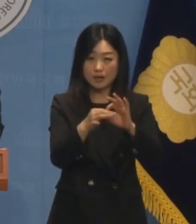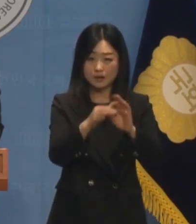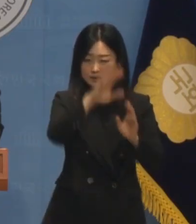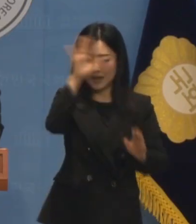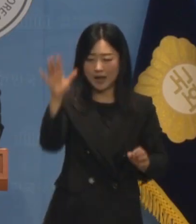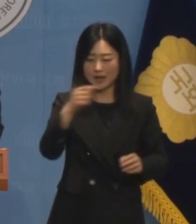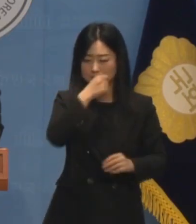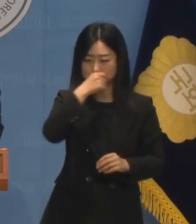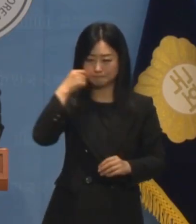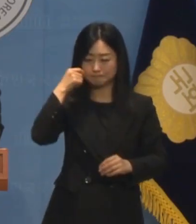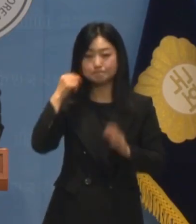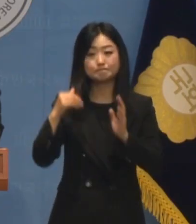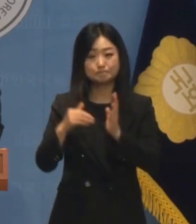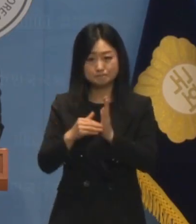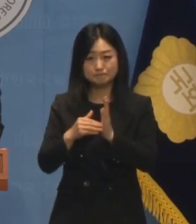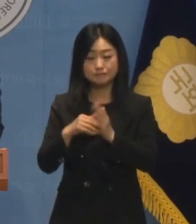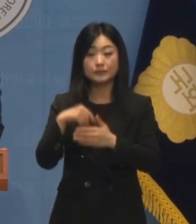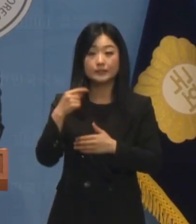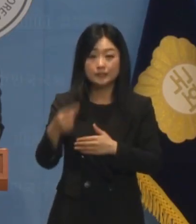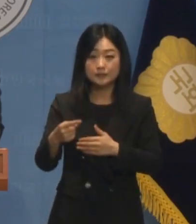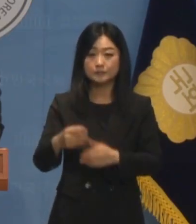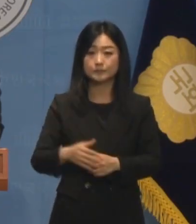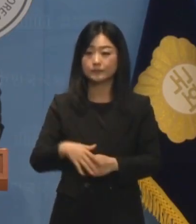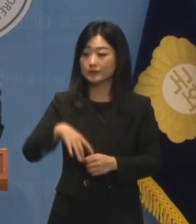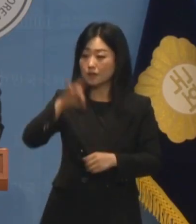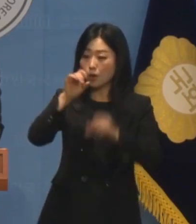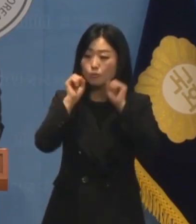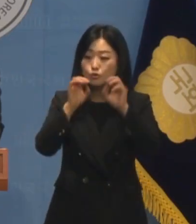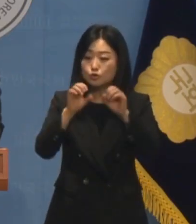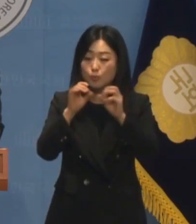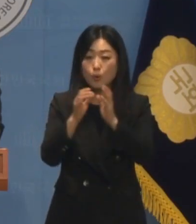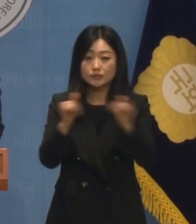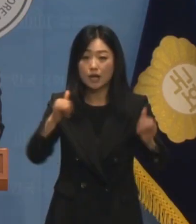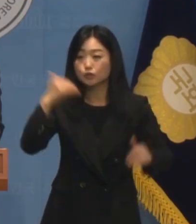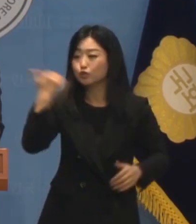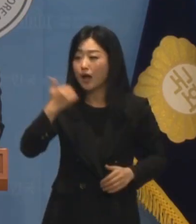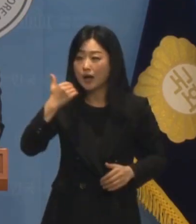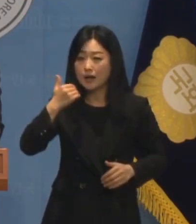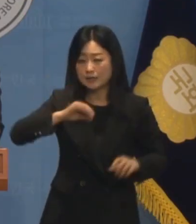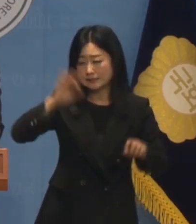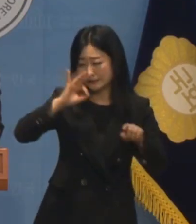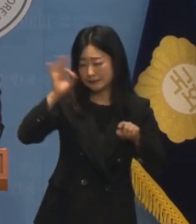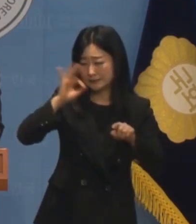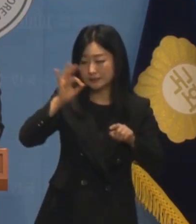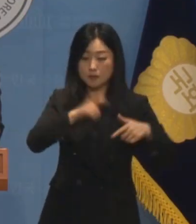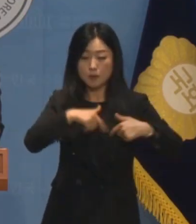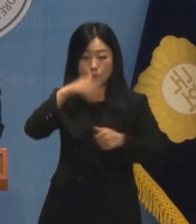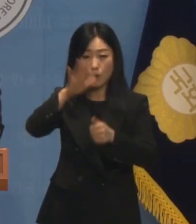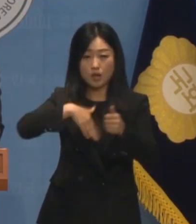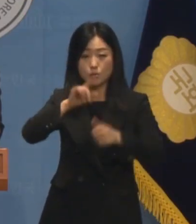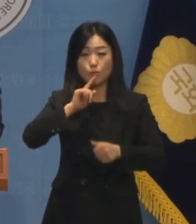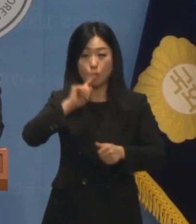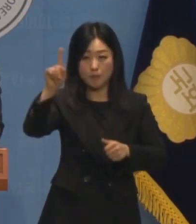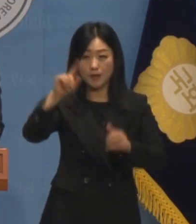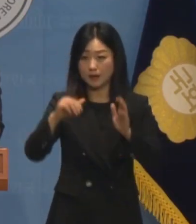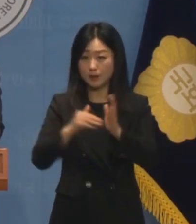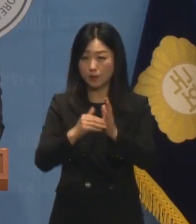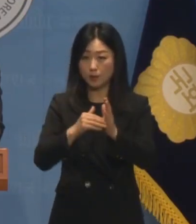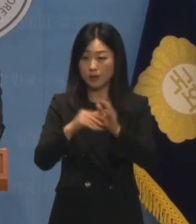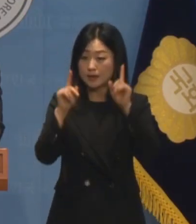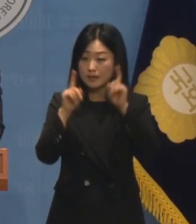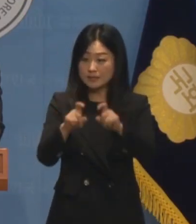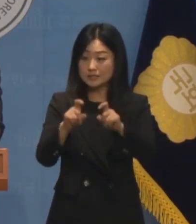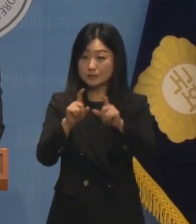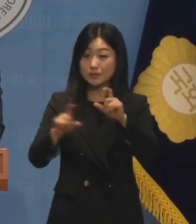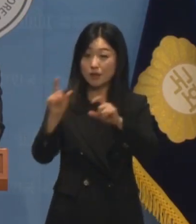언급하지 않은 채 최초 유포자를 명예훼손 혐의로 고발하며 우혹만